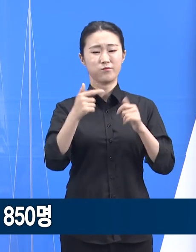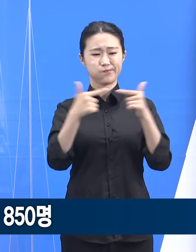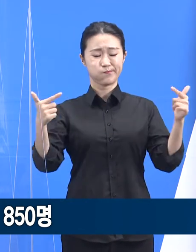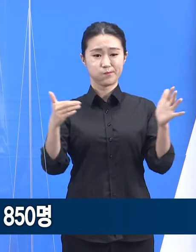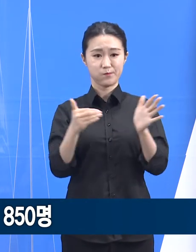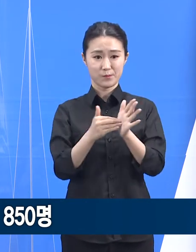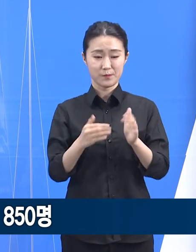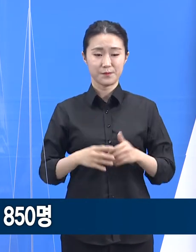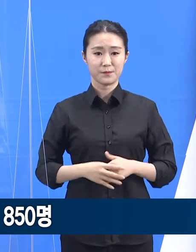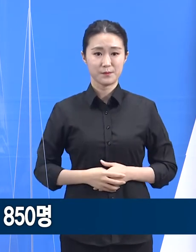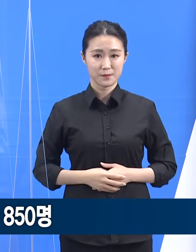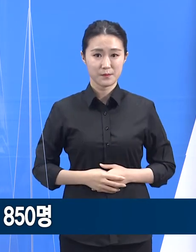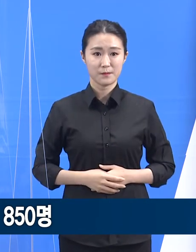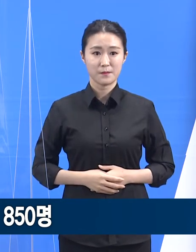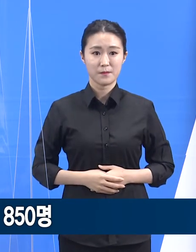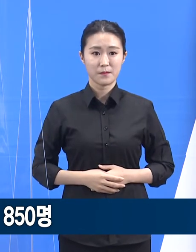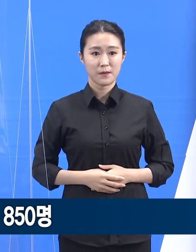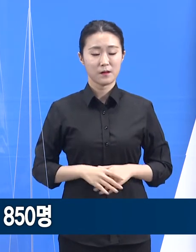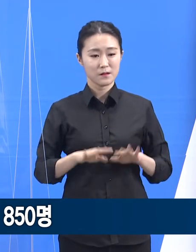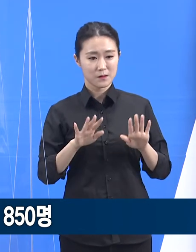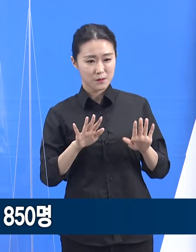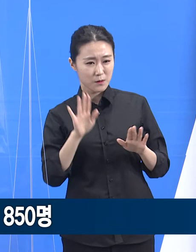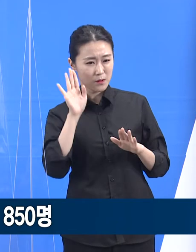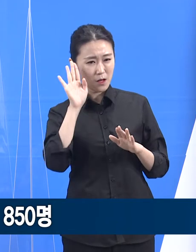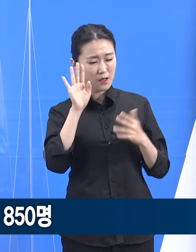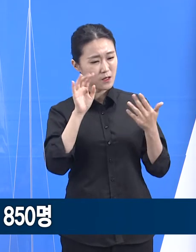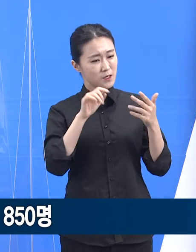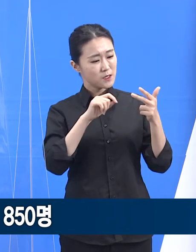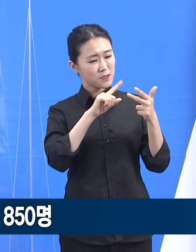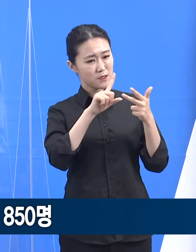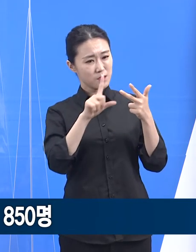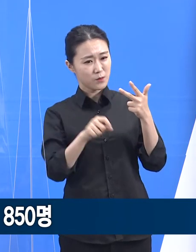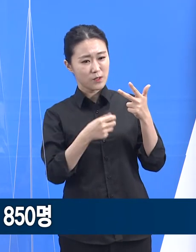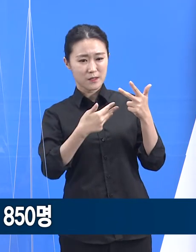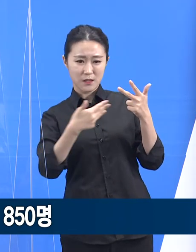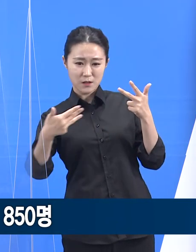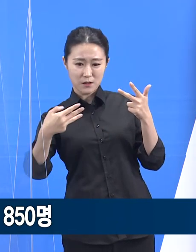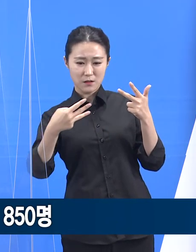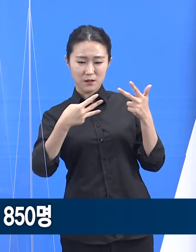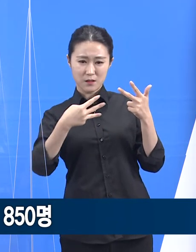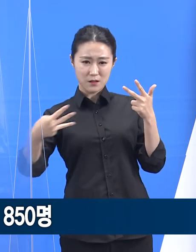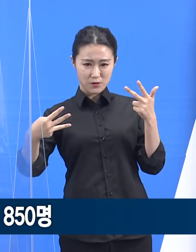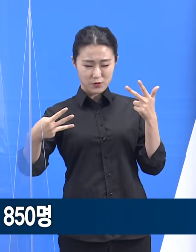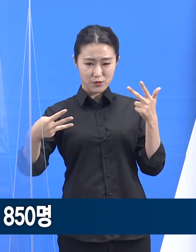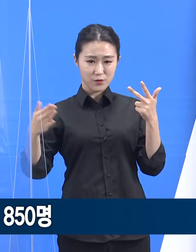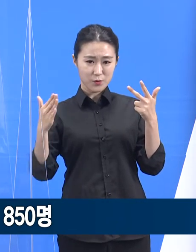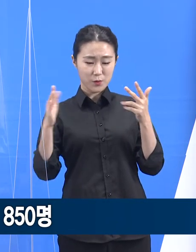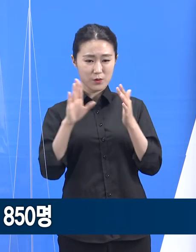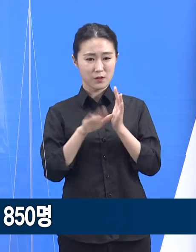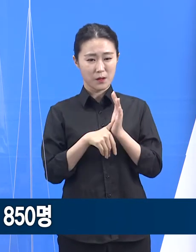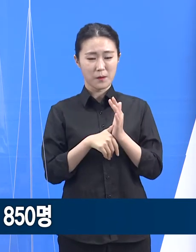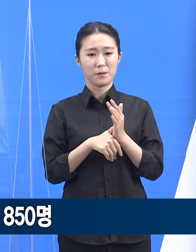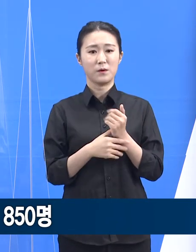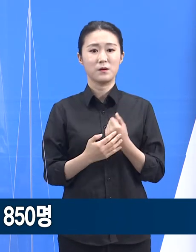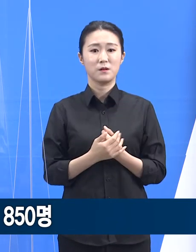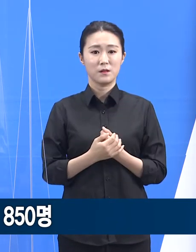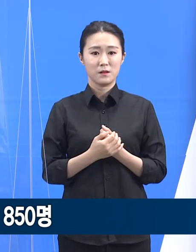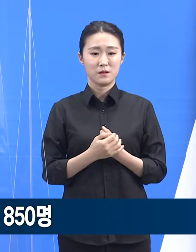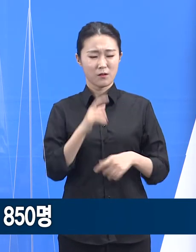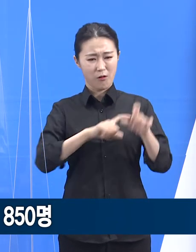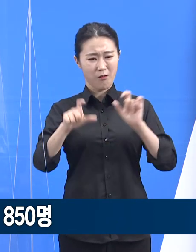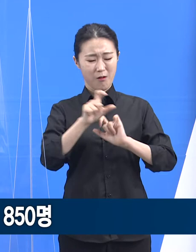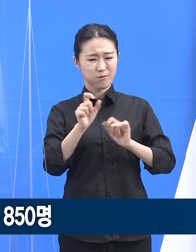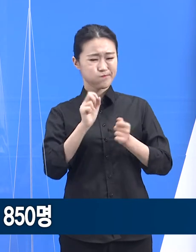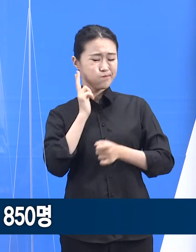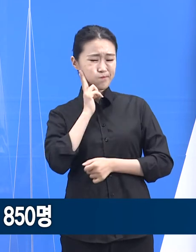60% 이상 될 것으로 조심스럽게 예측할 수 있습니다. 이렇듯 빠른 전파력으로 델타 변이는